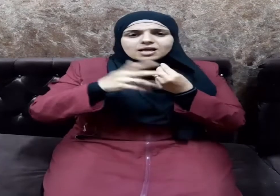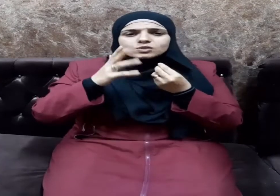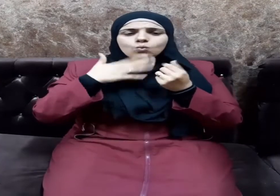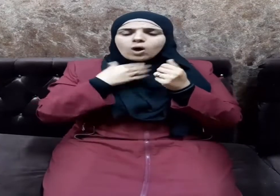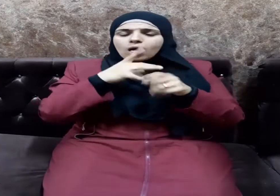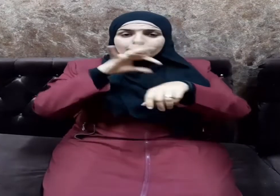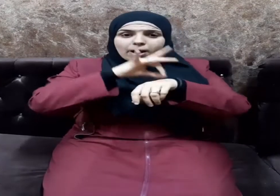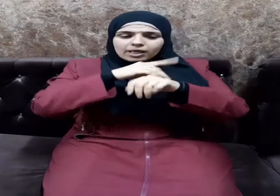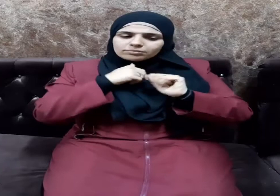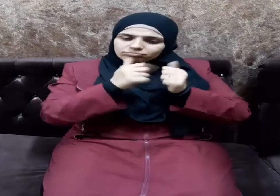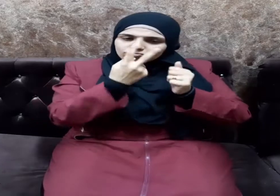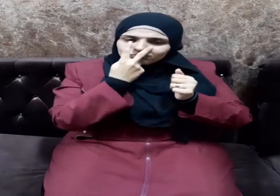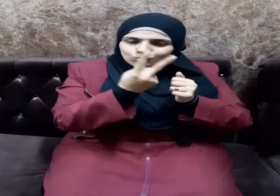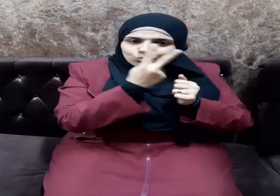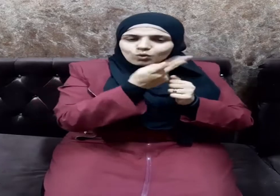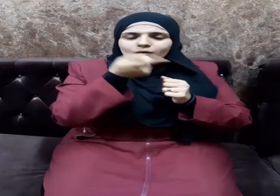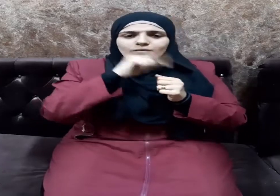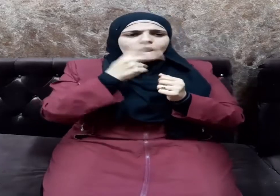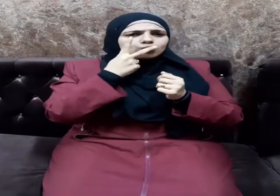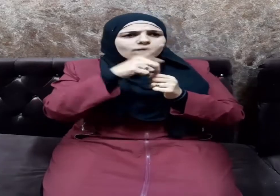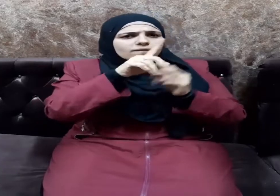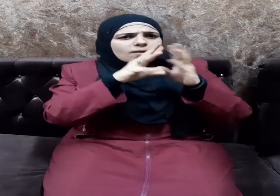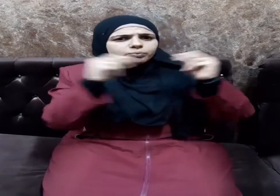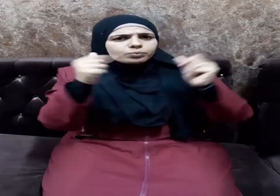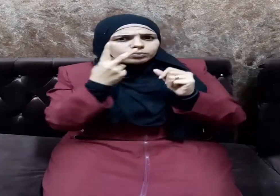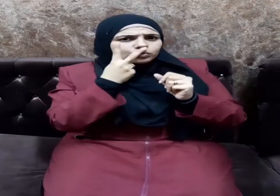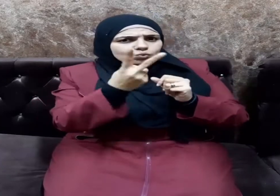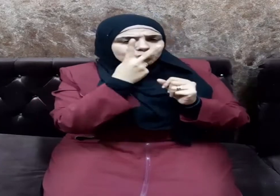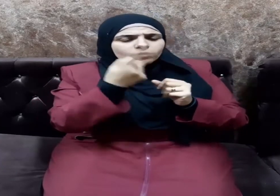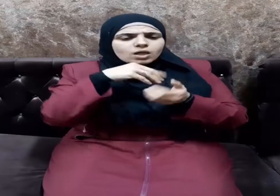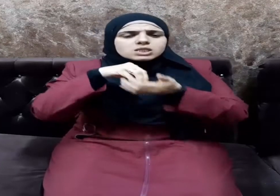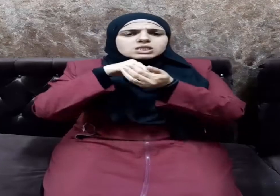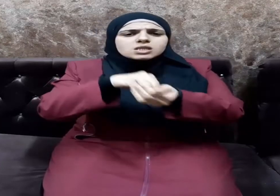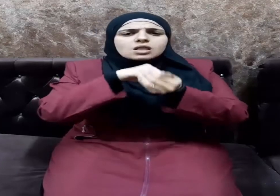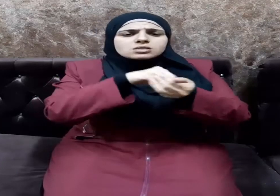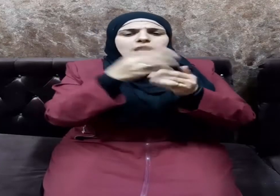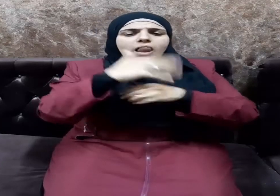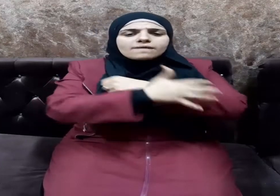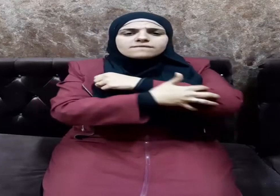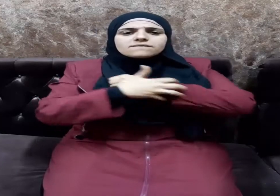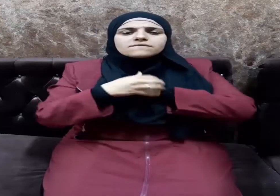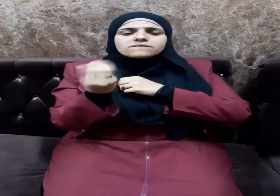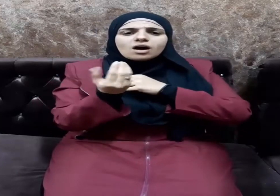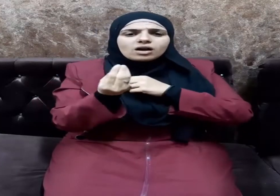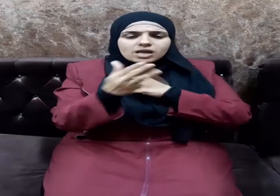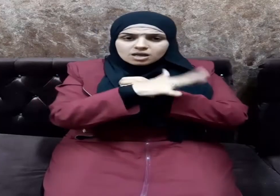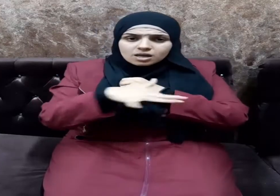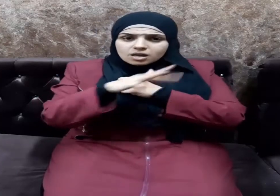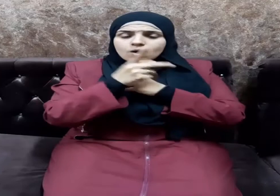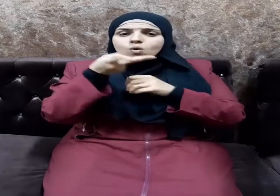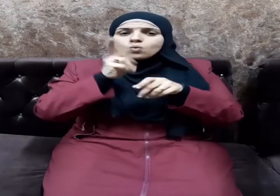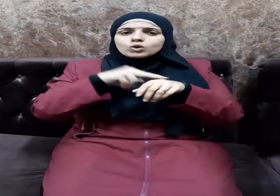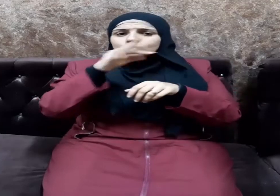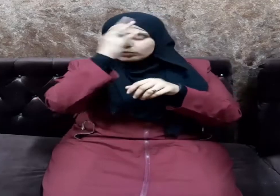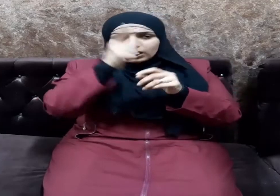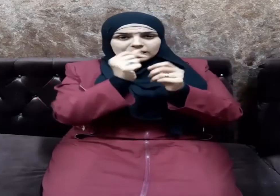مريضهم ويتفقدهم ويتصدق على فقرائهم ويقضي ديونهم